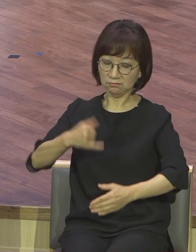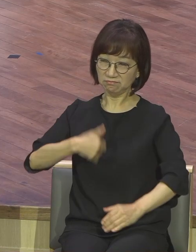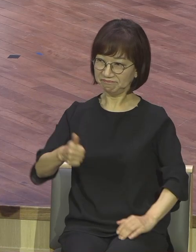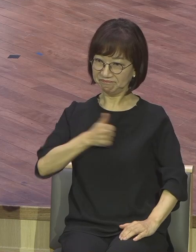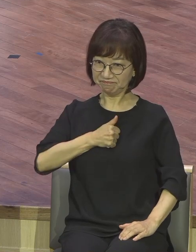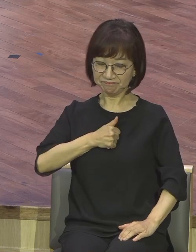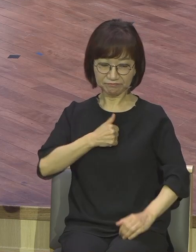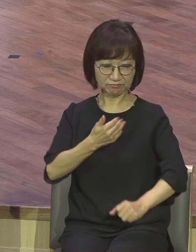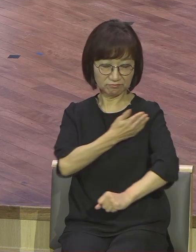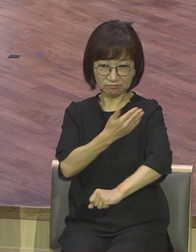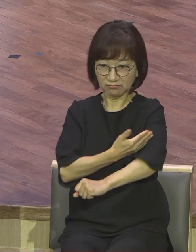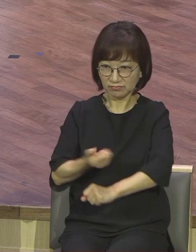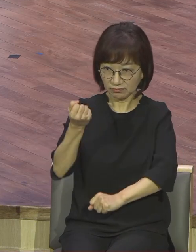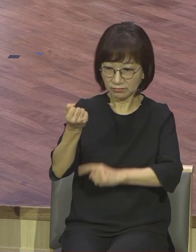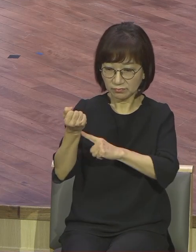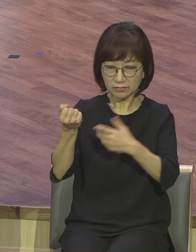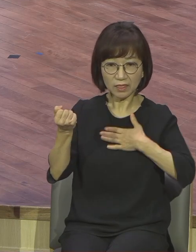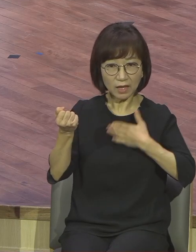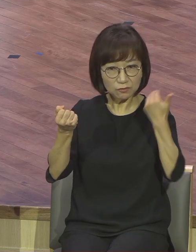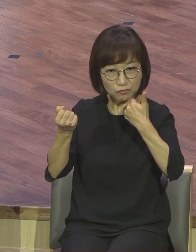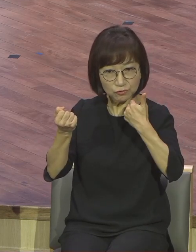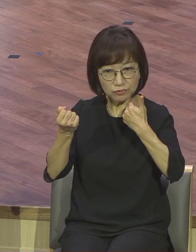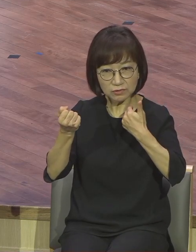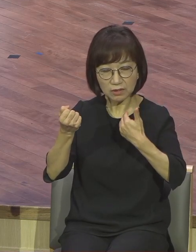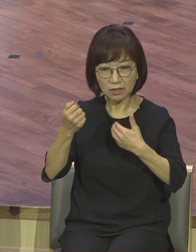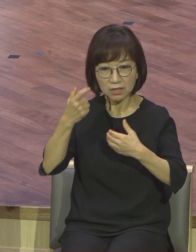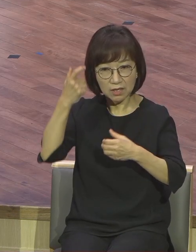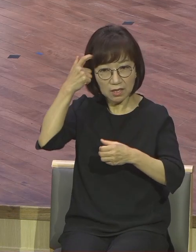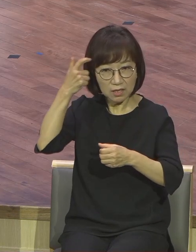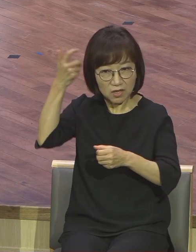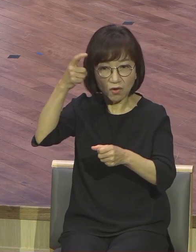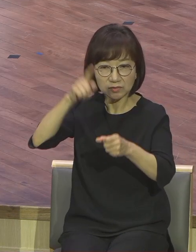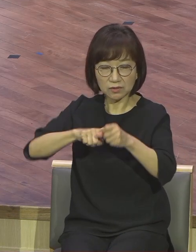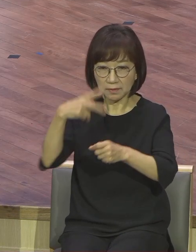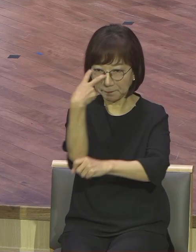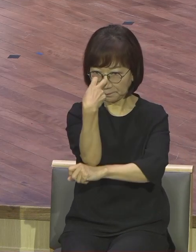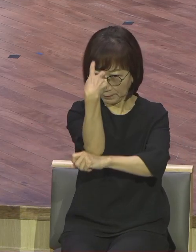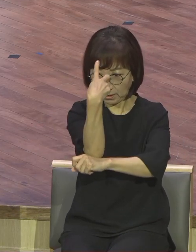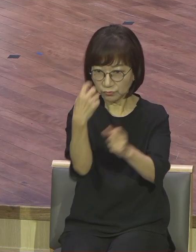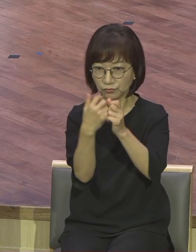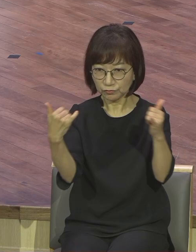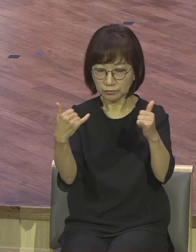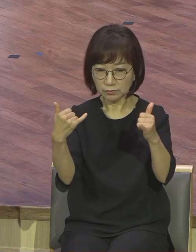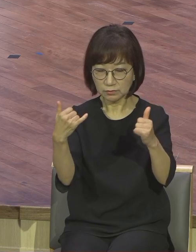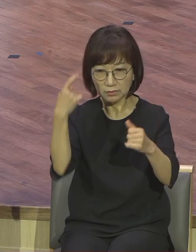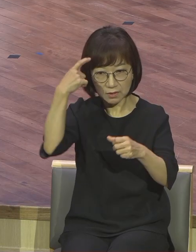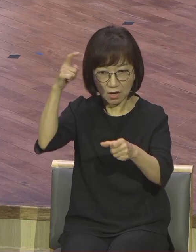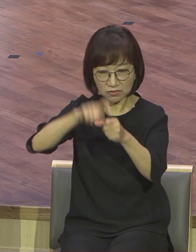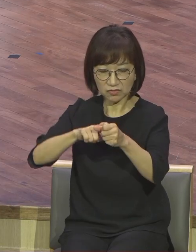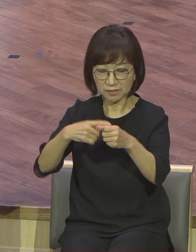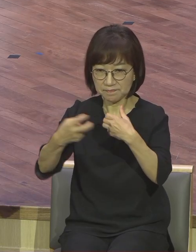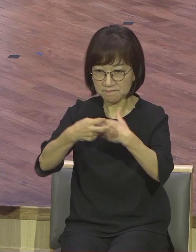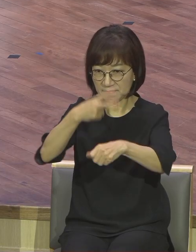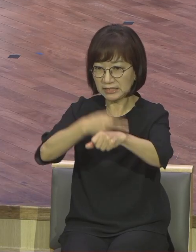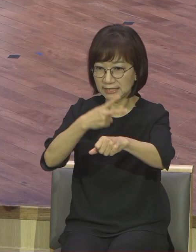영적 파수 현장에서 영적 의사 영적 대사 그렇게 부르지요. 이